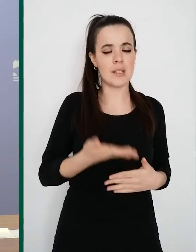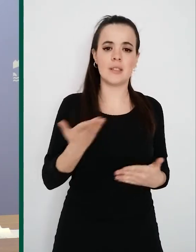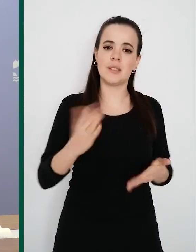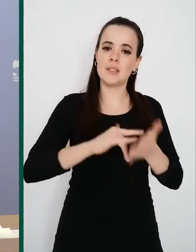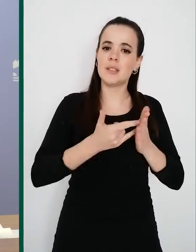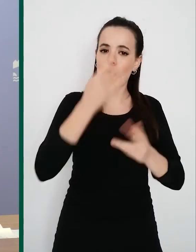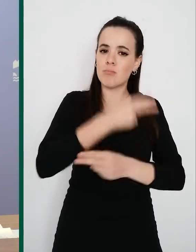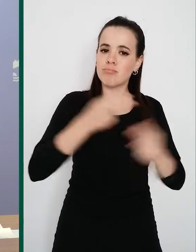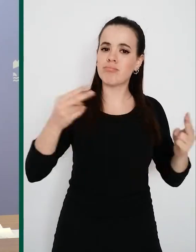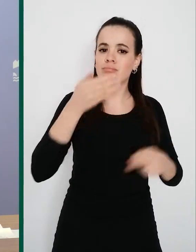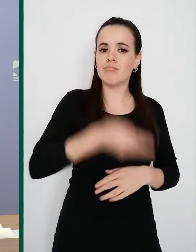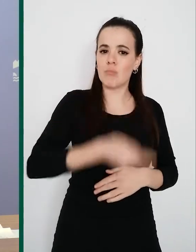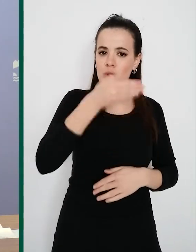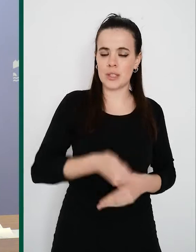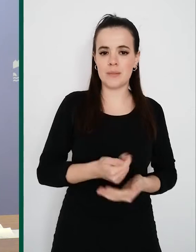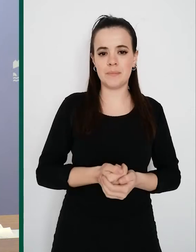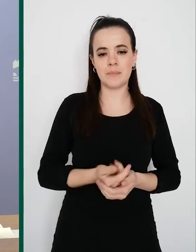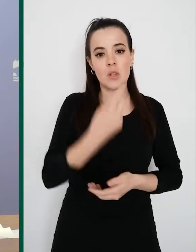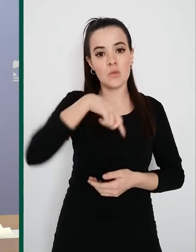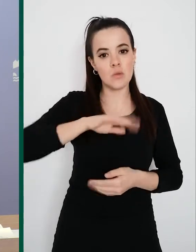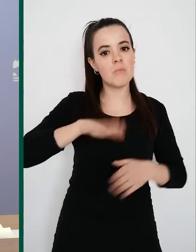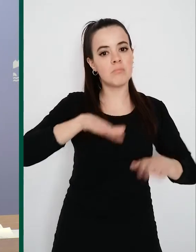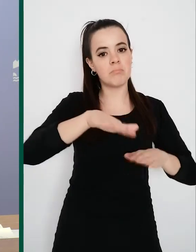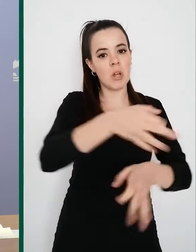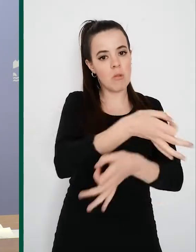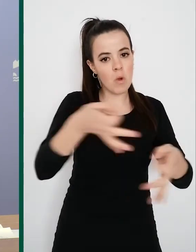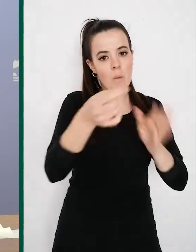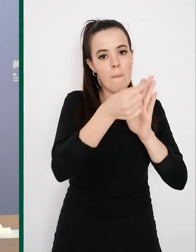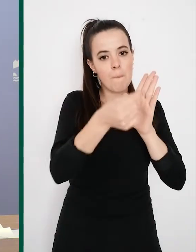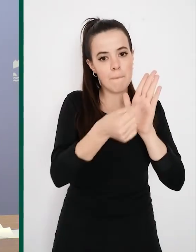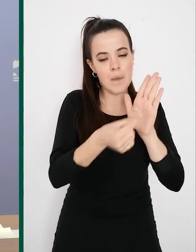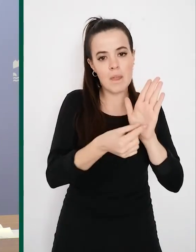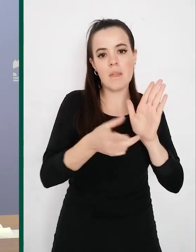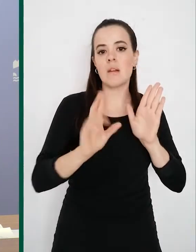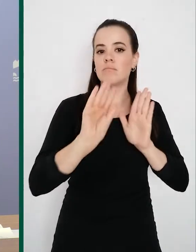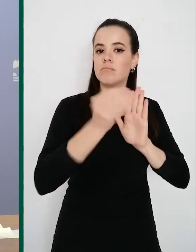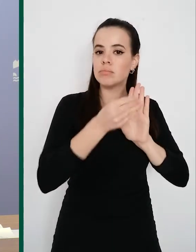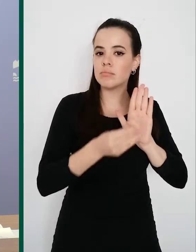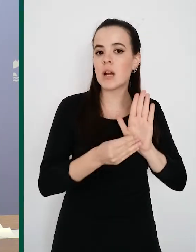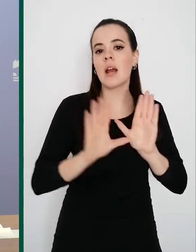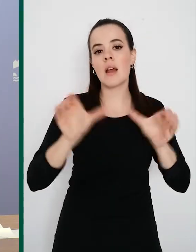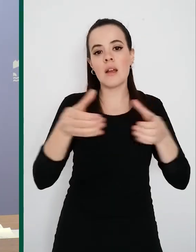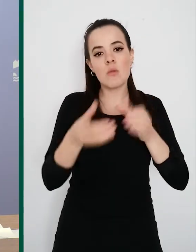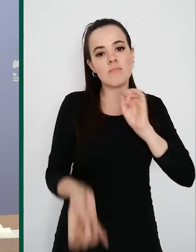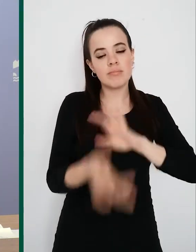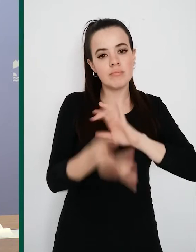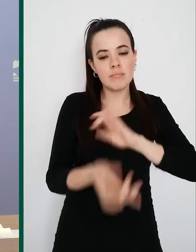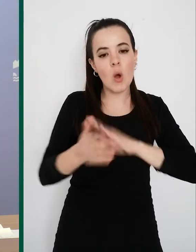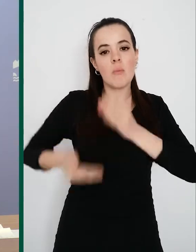Estábamos dando los pasos adecuados, concretando las medidas, estableciendo los equipos, definiendo los procedimientos para